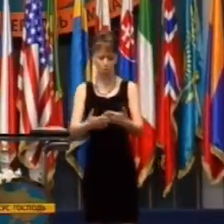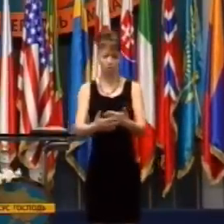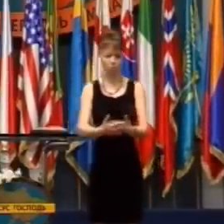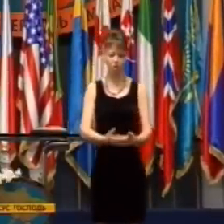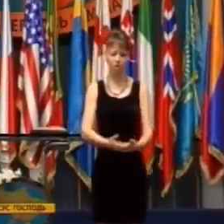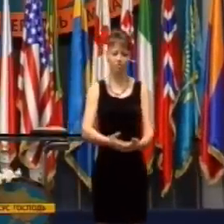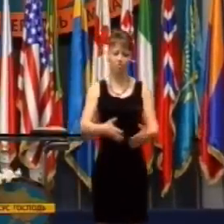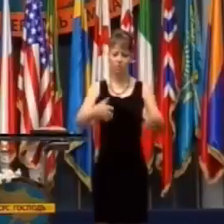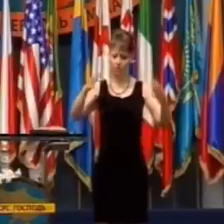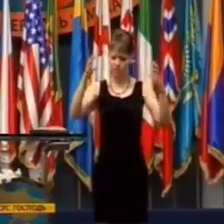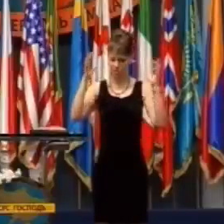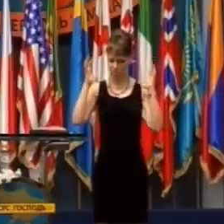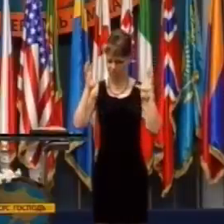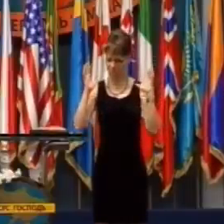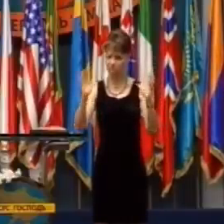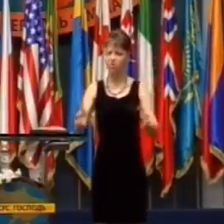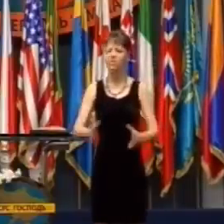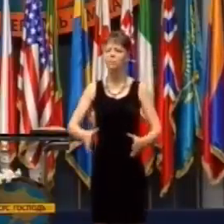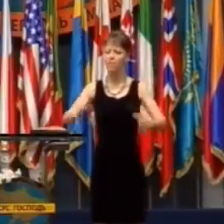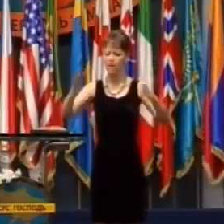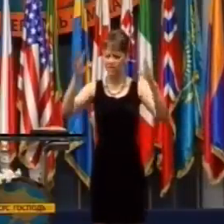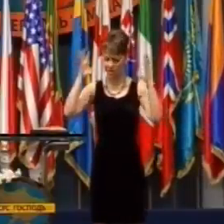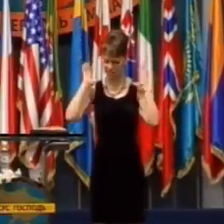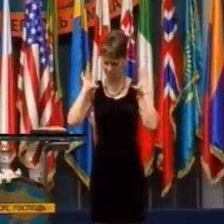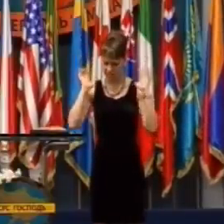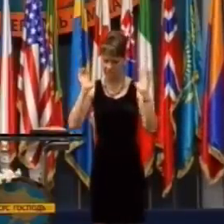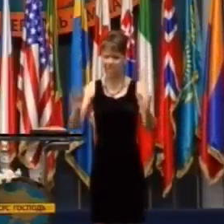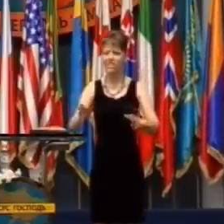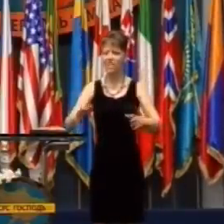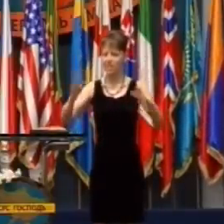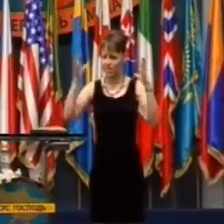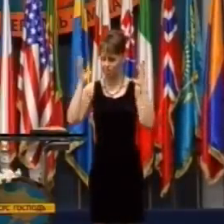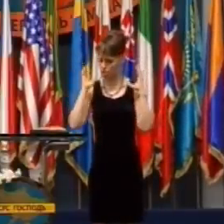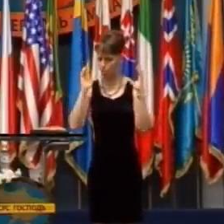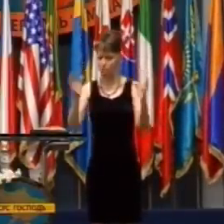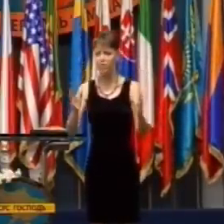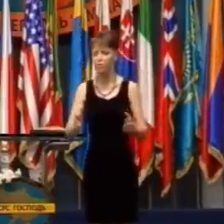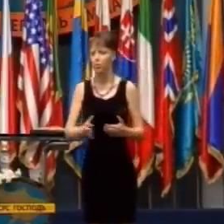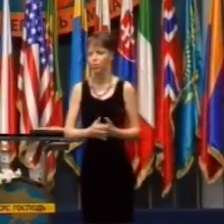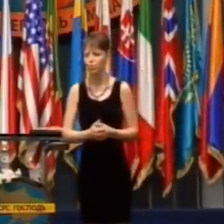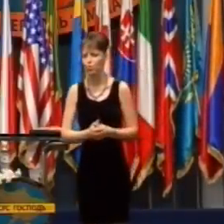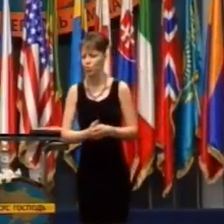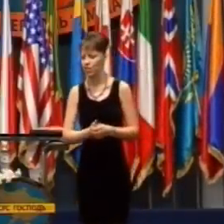Predpoveď počasia znela, že tam bude veľmi zlé počasie, plno búrok.